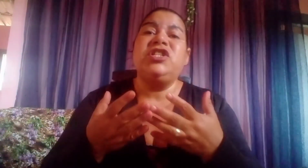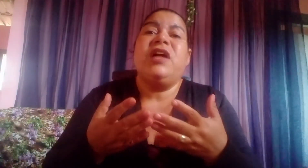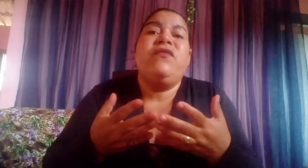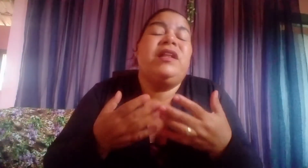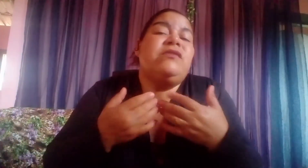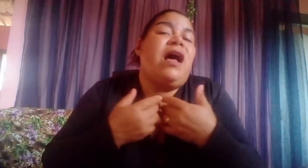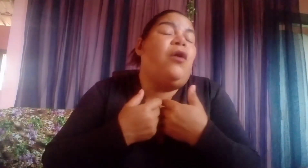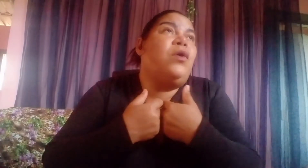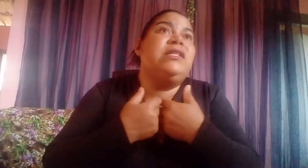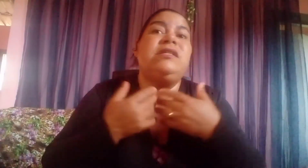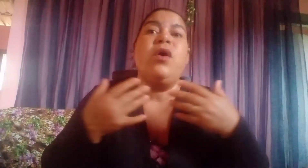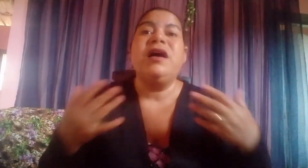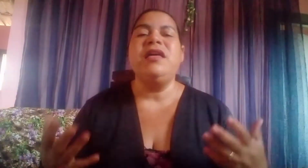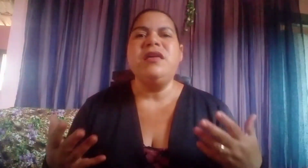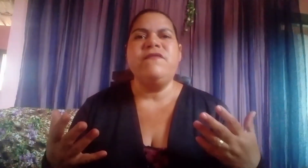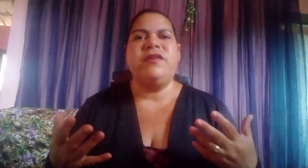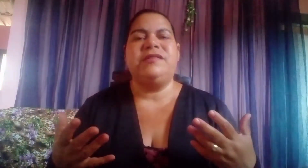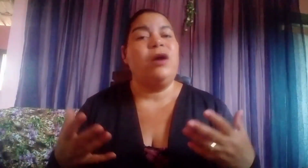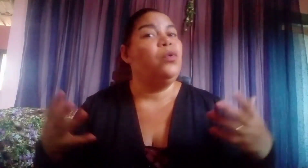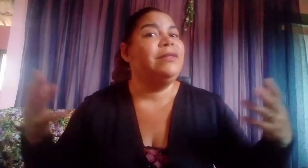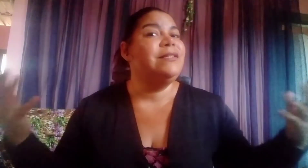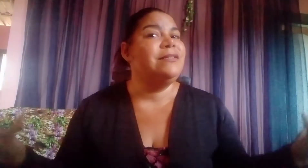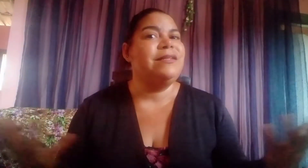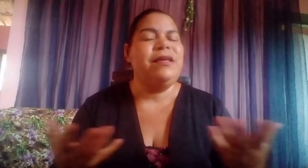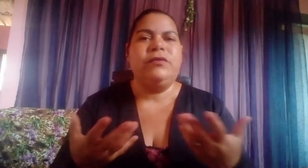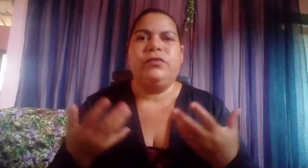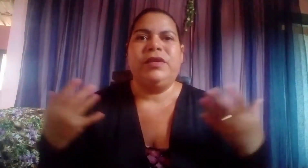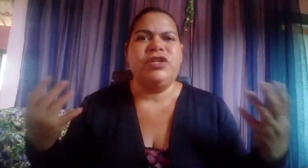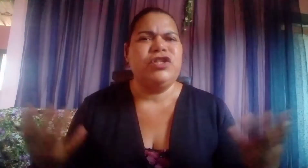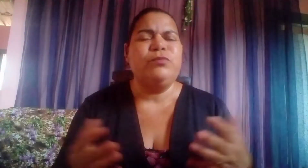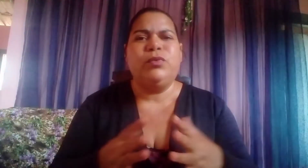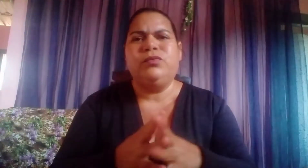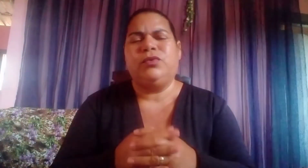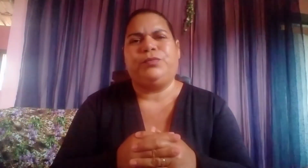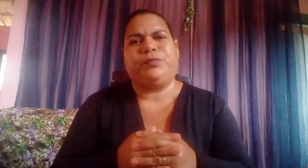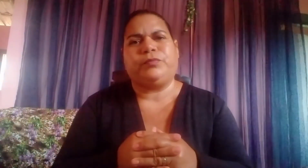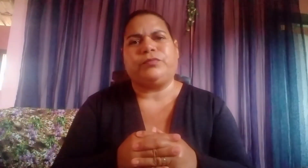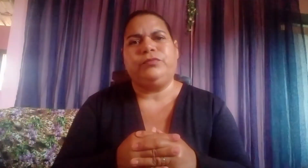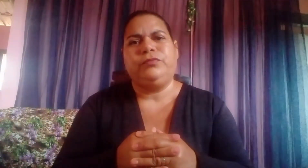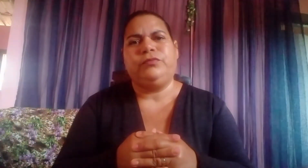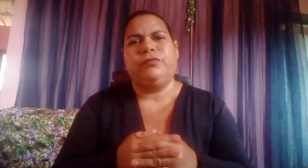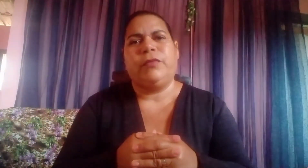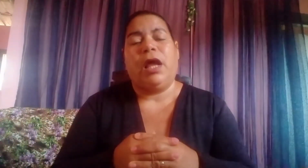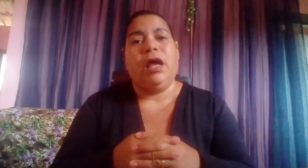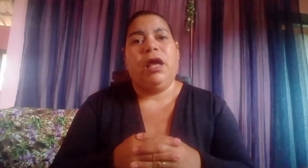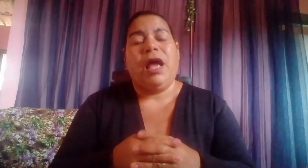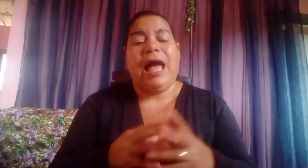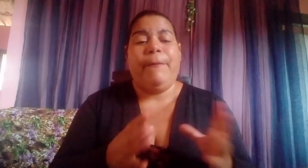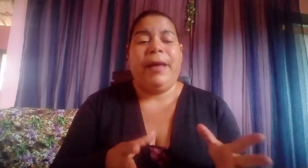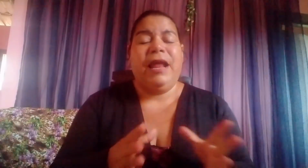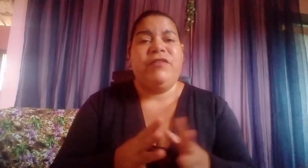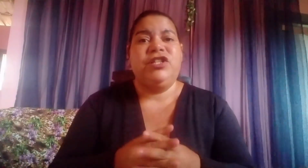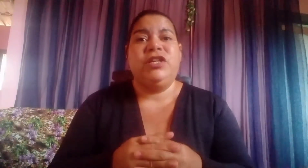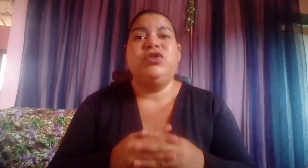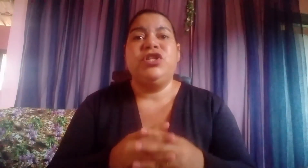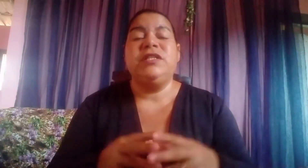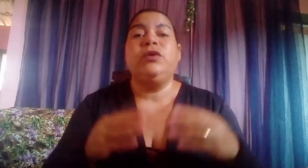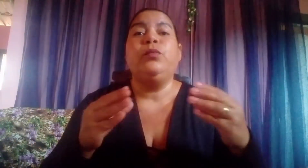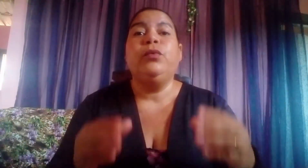está vendo coisas horríveis acontecendo neste mundo. A Palavra de Deus diz que o